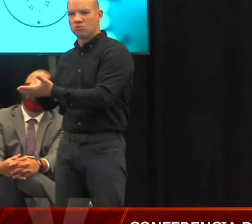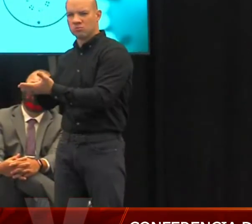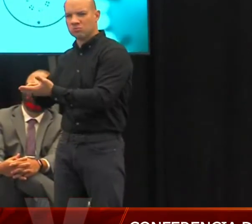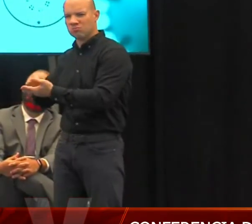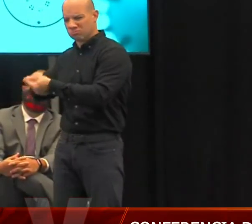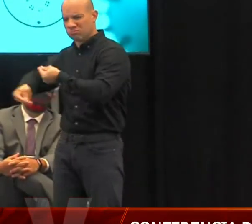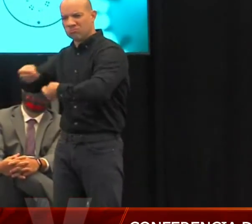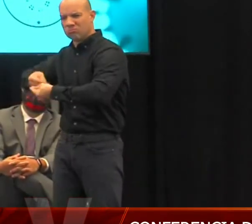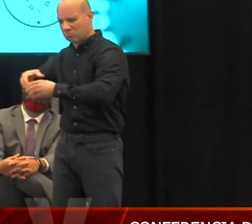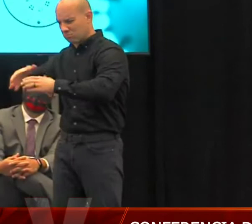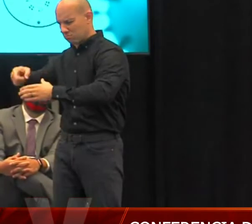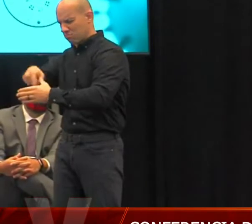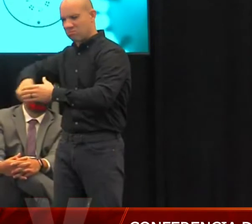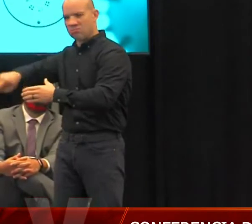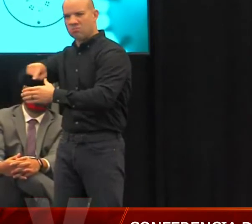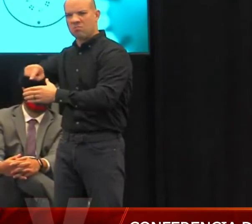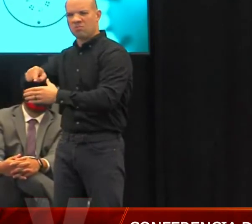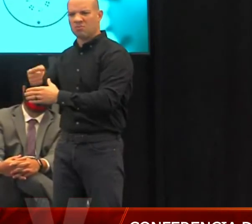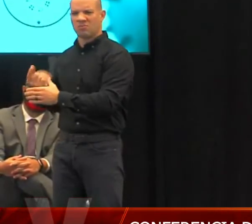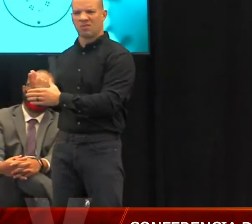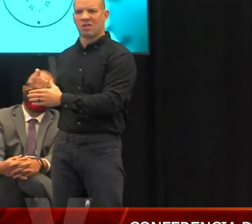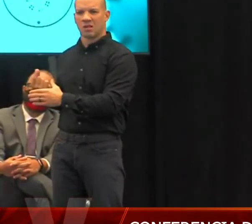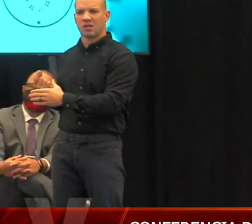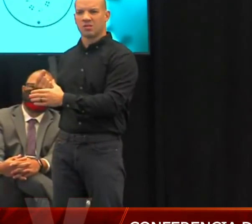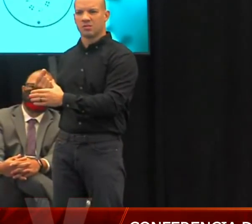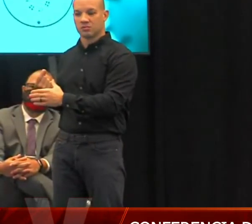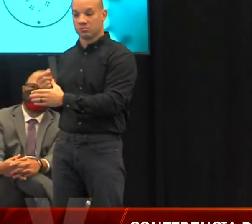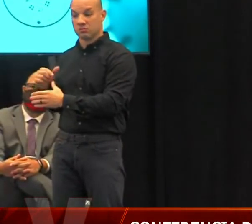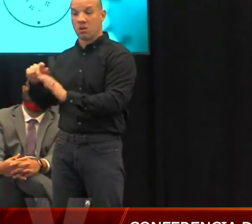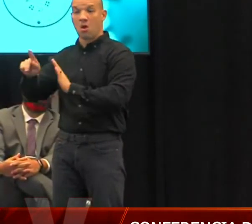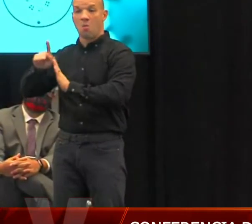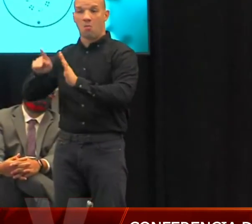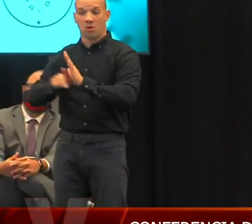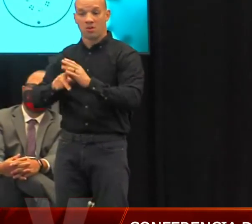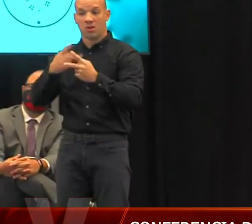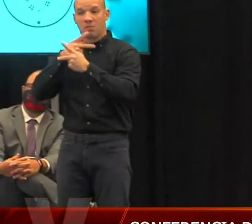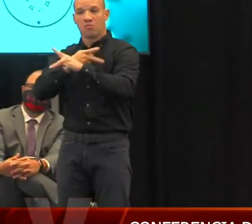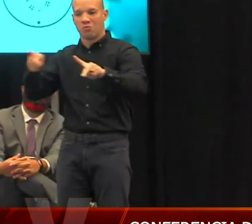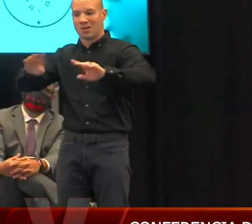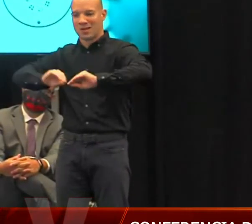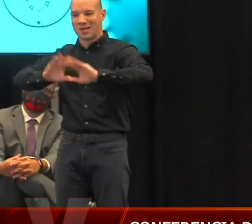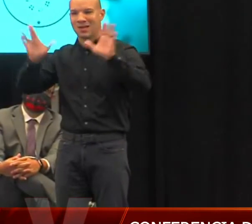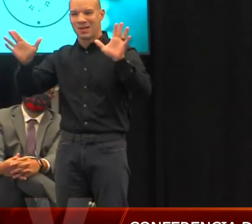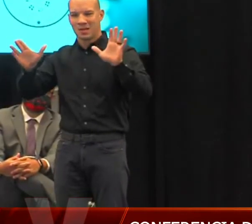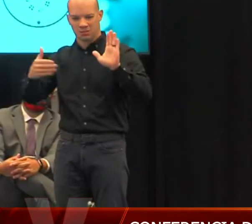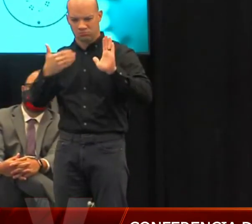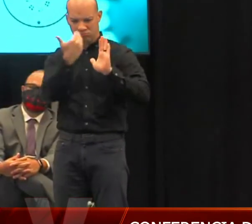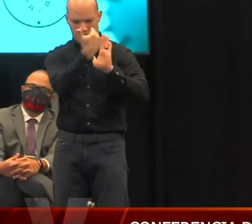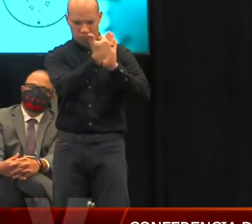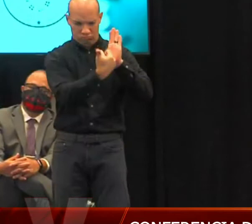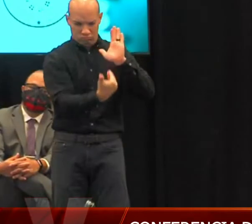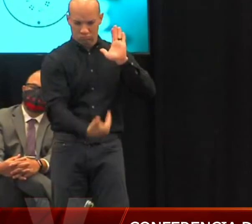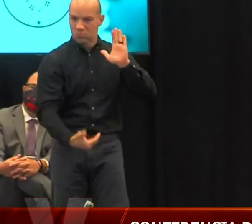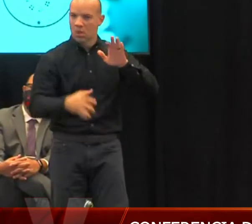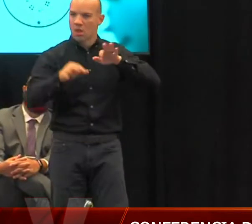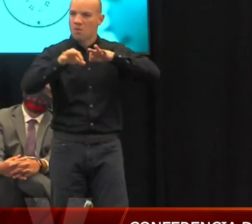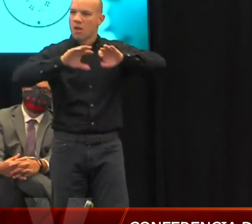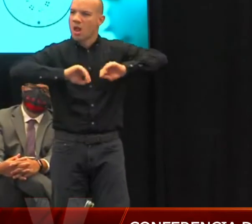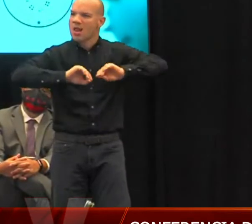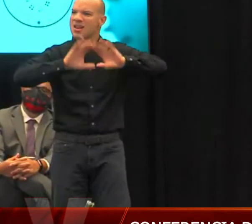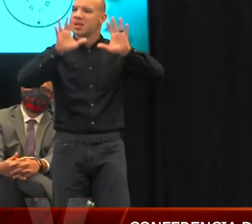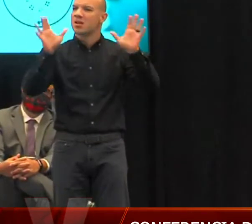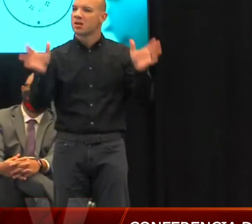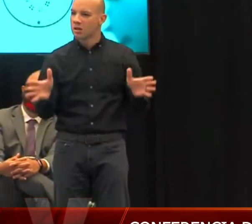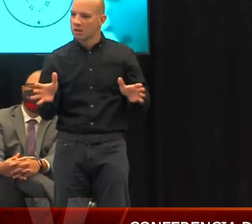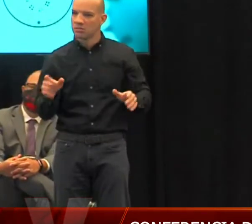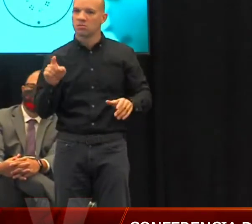primero, establecer una política pública clara, donde se establecieran los elementos de tomar decisiones con claridad